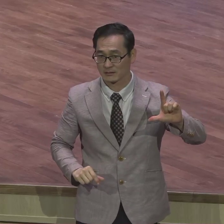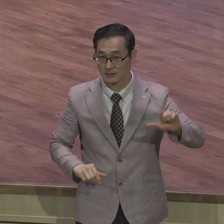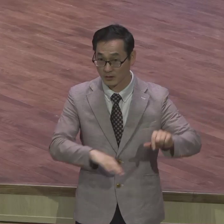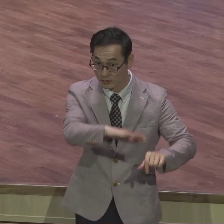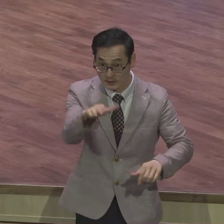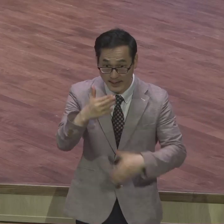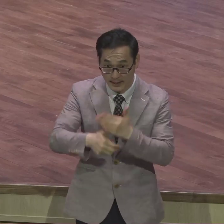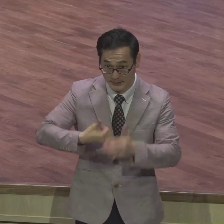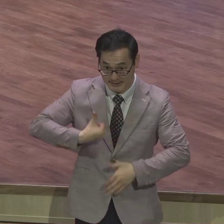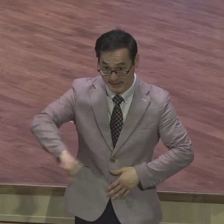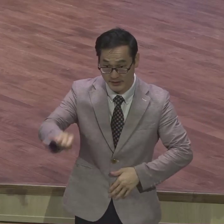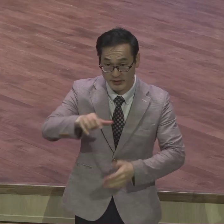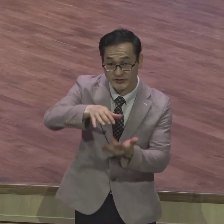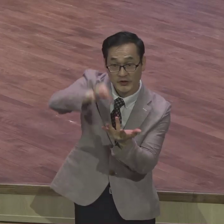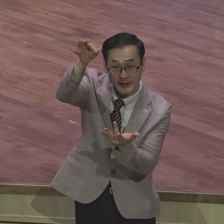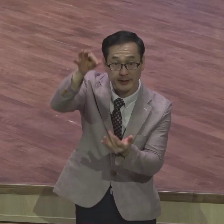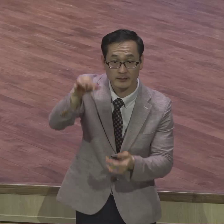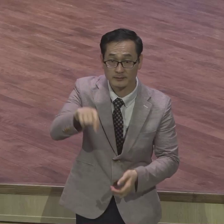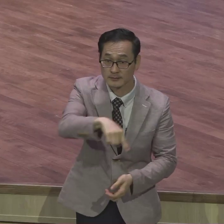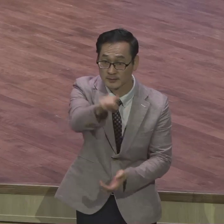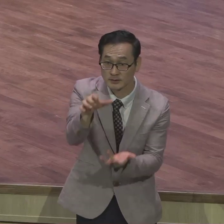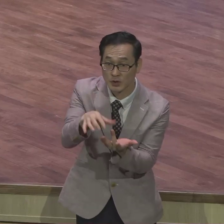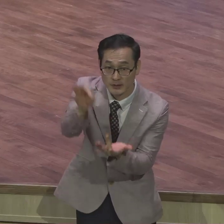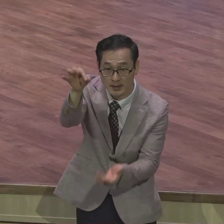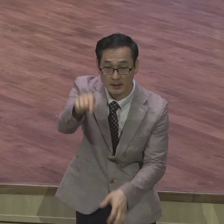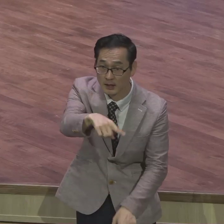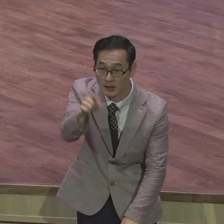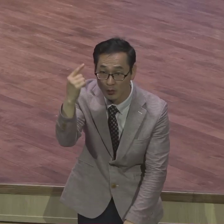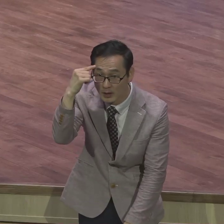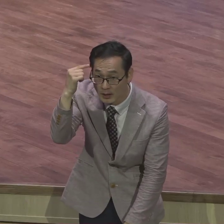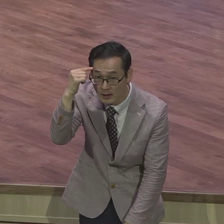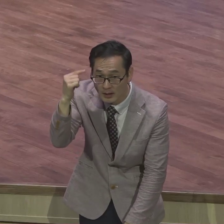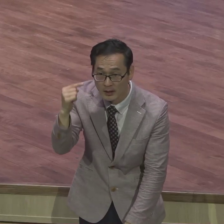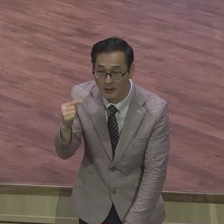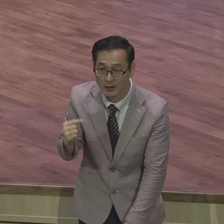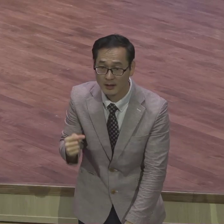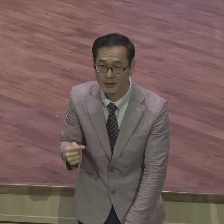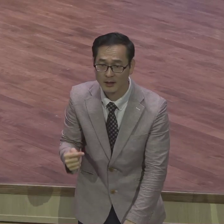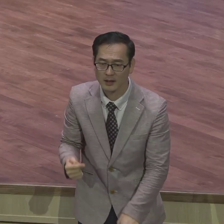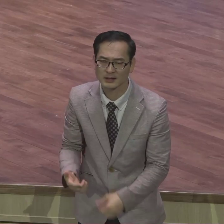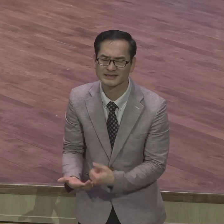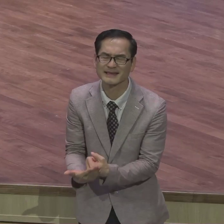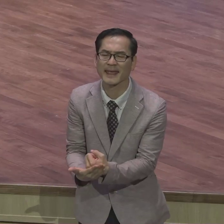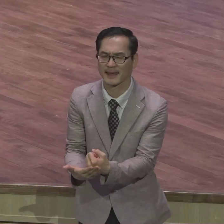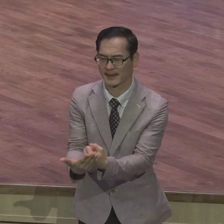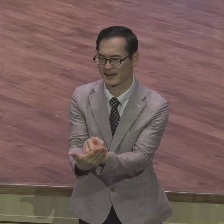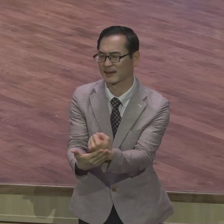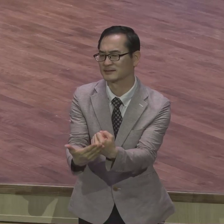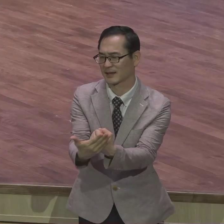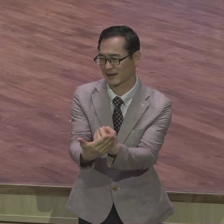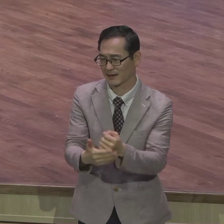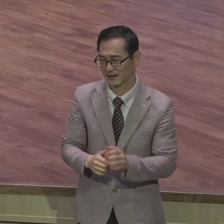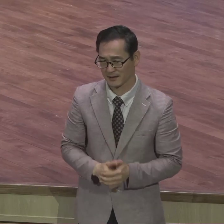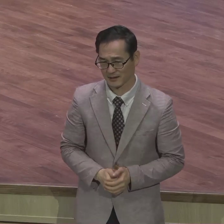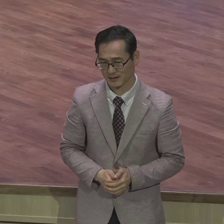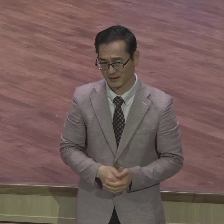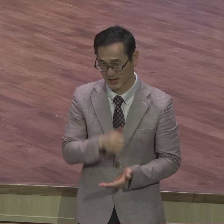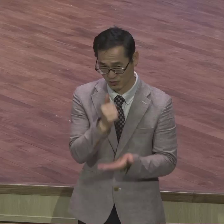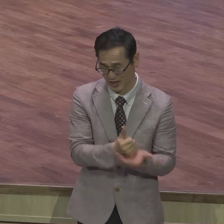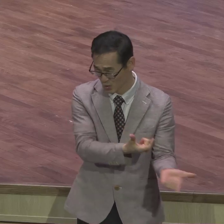하나님 예배합니까 우리는 같은 죄인이었는데 영원한 형벌을